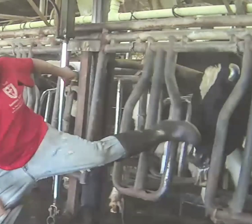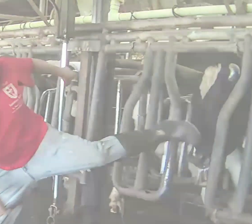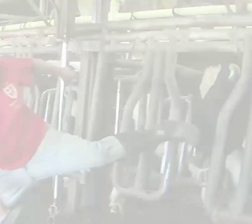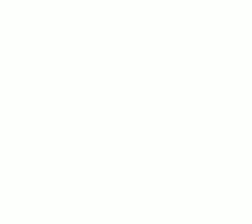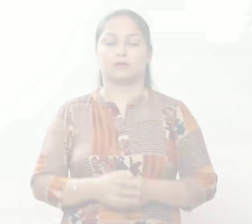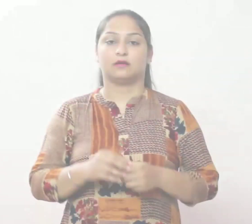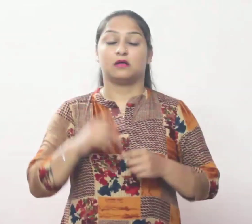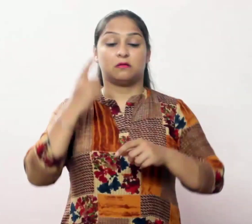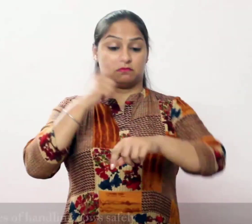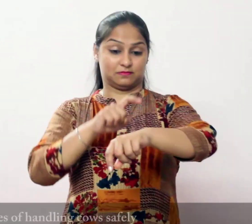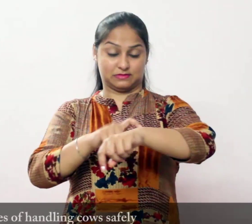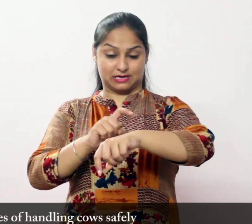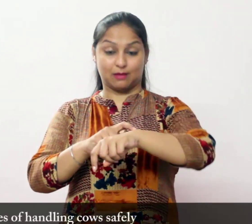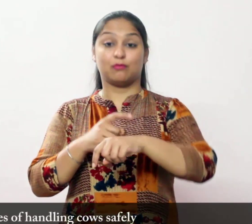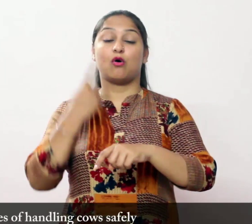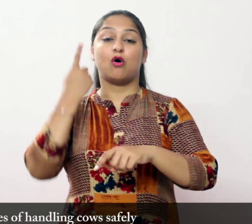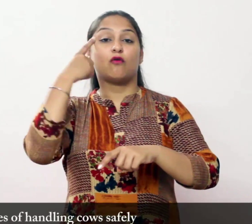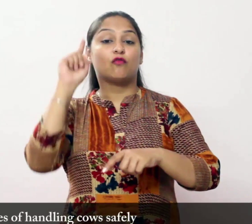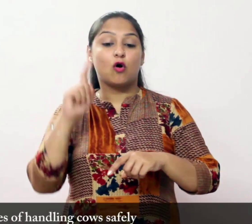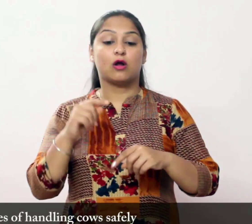गायों को शांत रखें